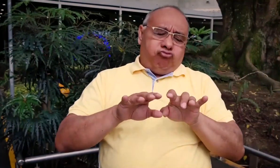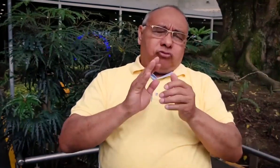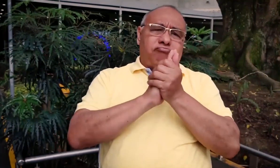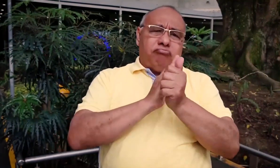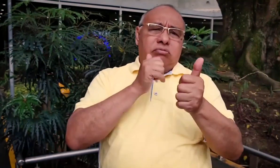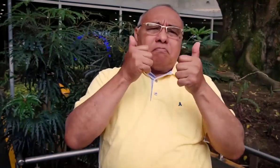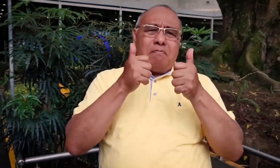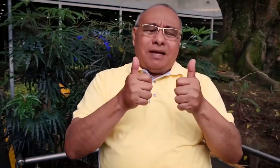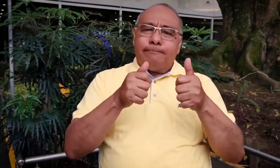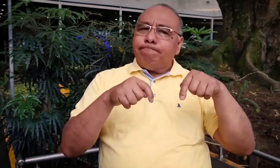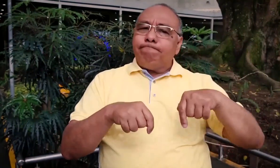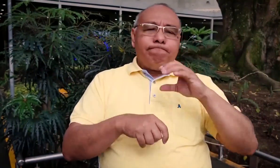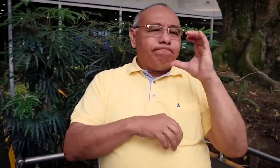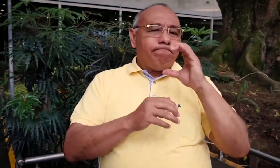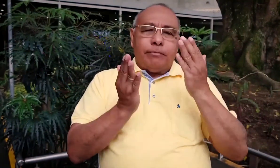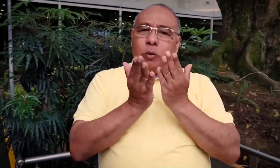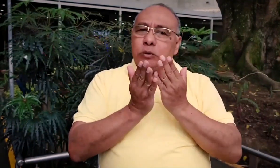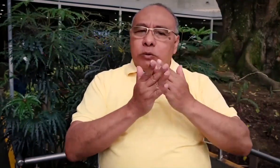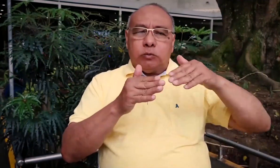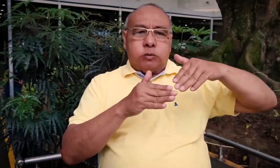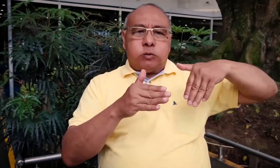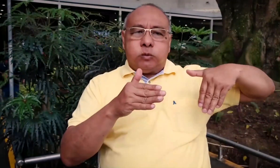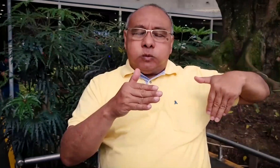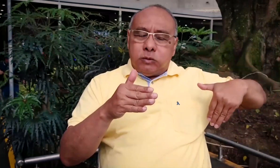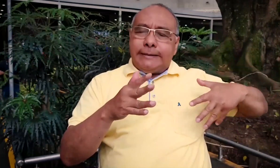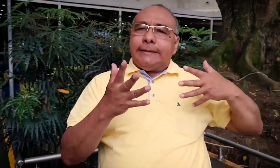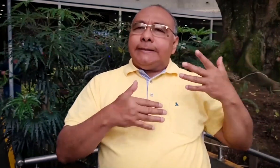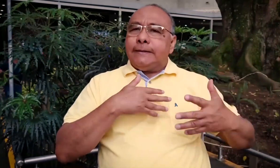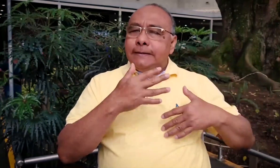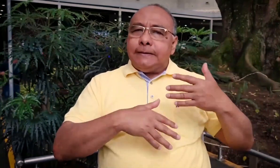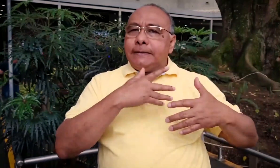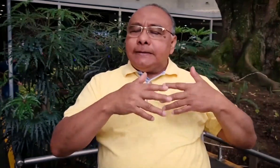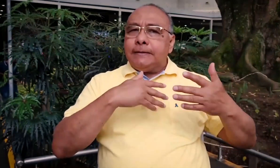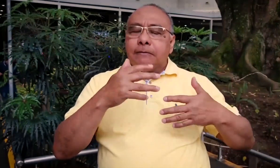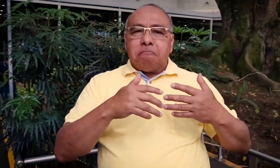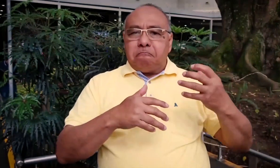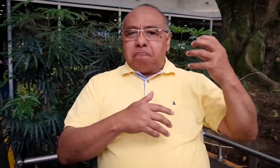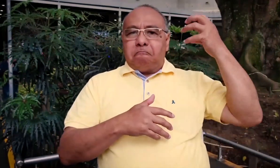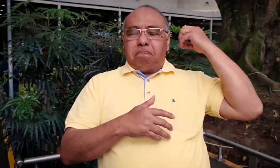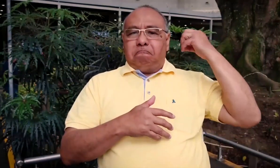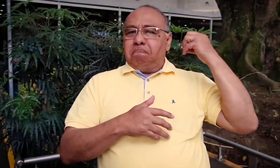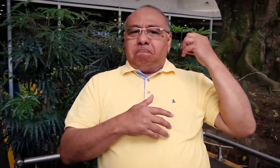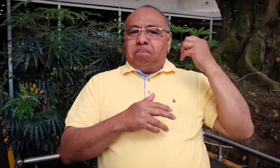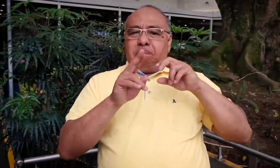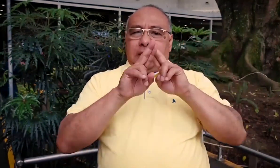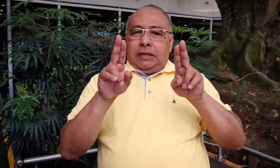muy avanzada y por lo tanto las personas eran proficientes en la lectoescritura. En Colombia la educación era atrasada, entonces por lo tanto estos dispositivos